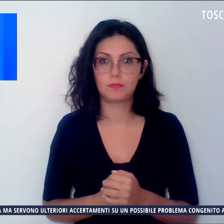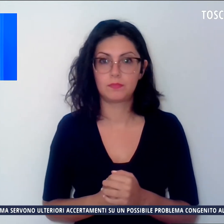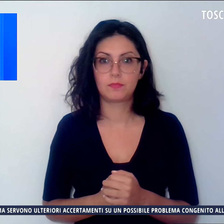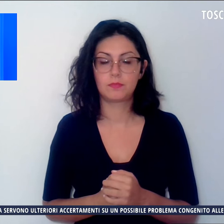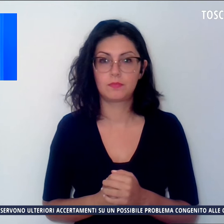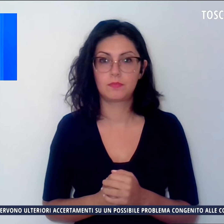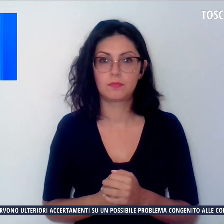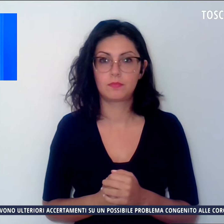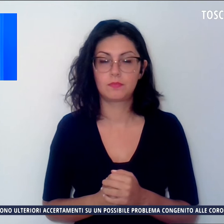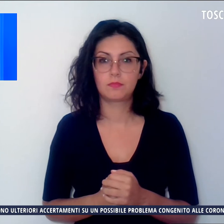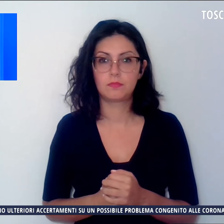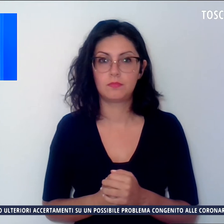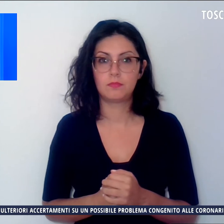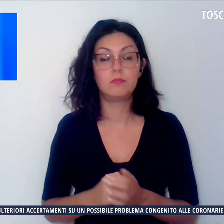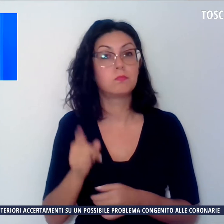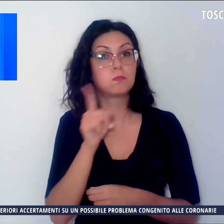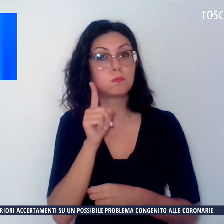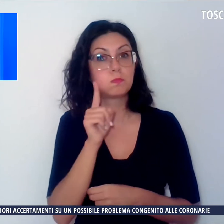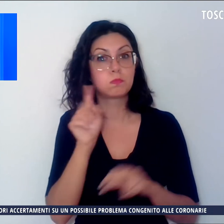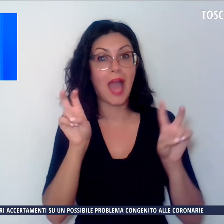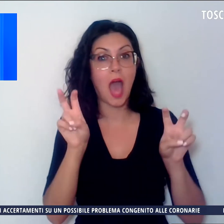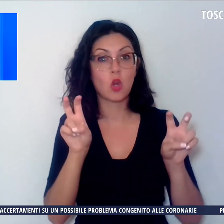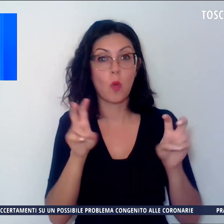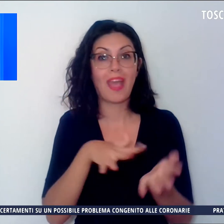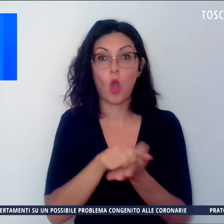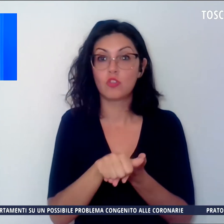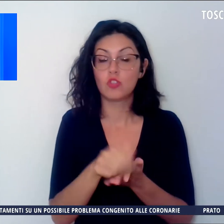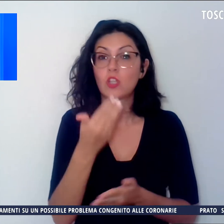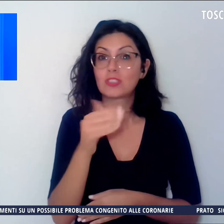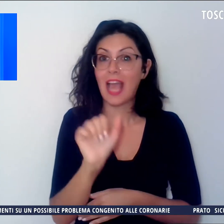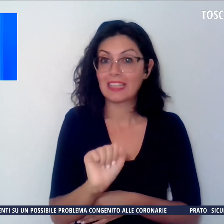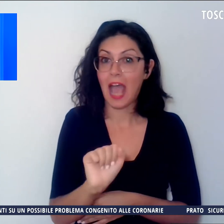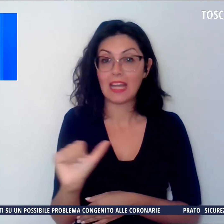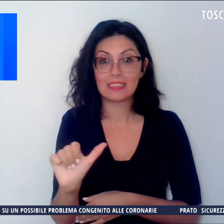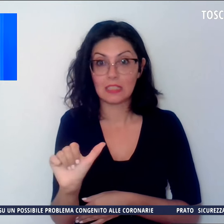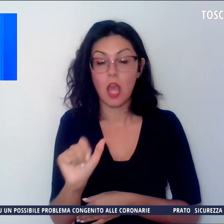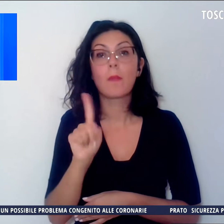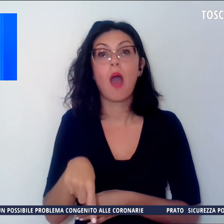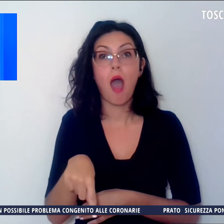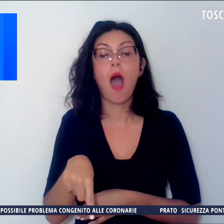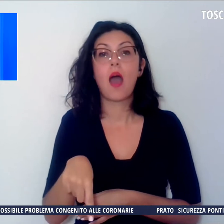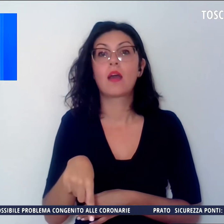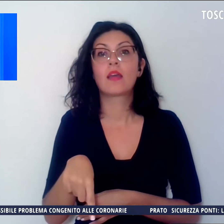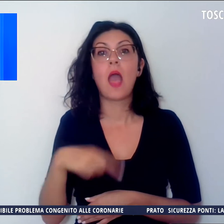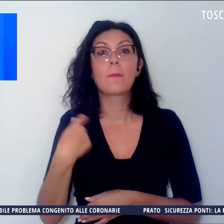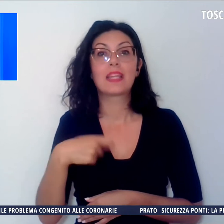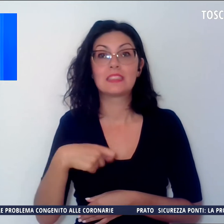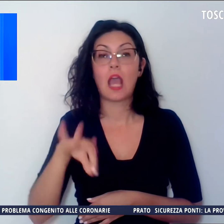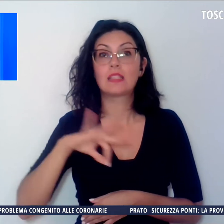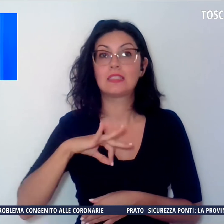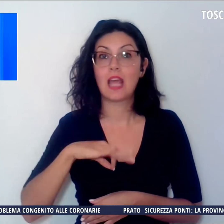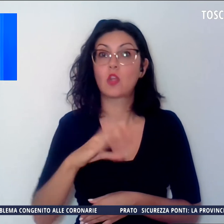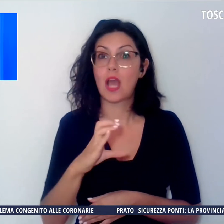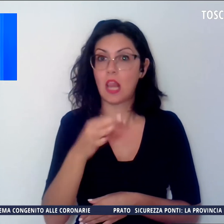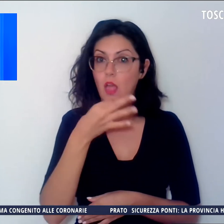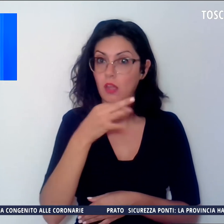E sempre sull'eccidio di Sant'Anna di Stazzema è intervenuta anche la presidente del Senato, Elisabetta Casellati,